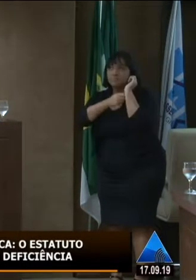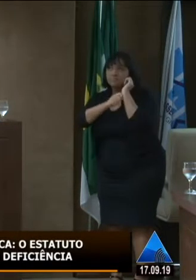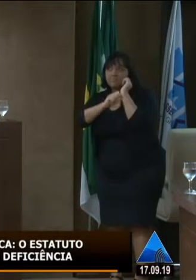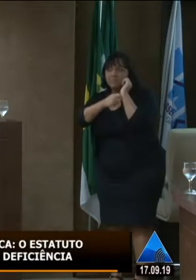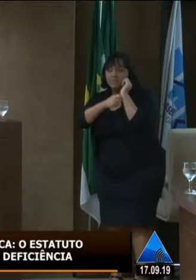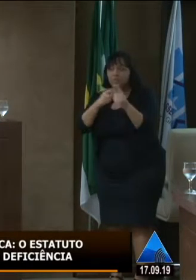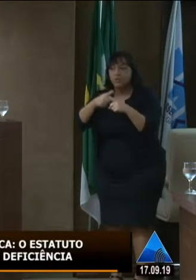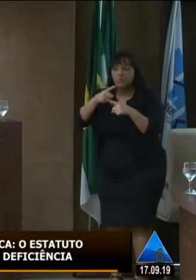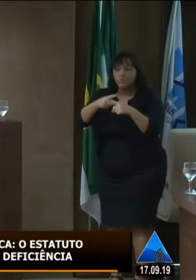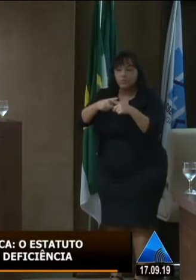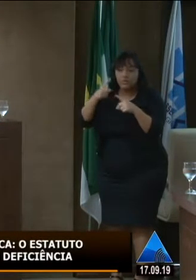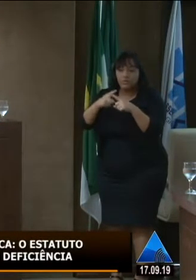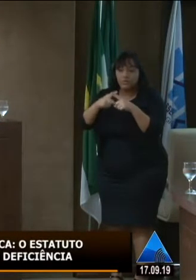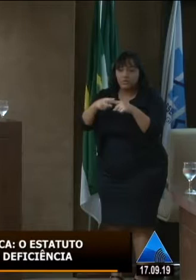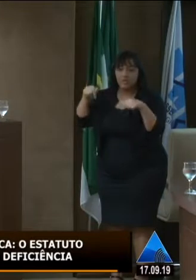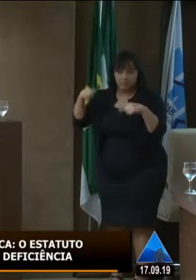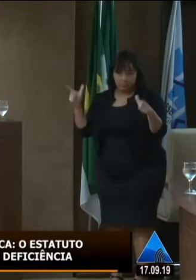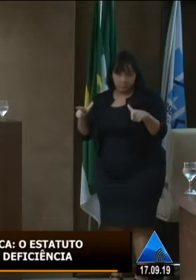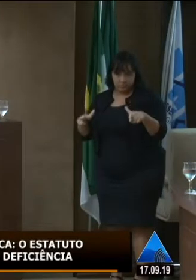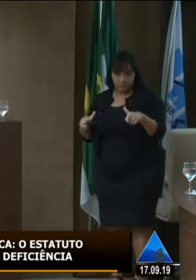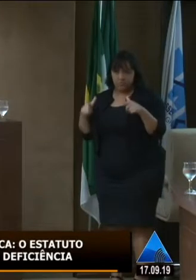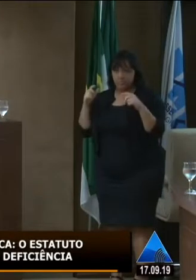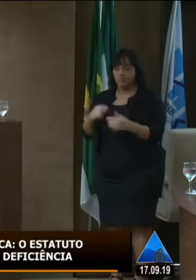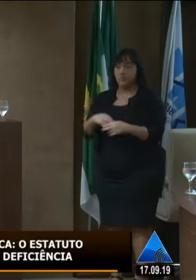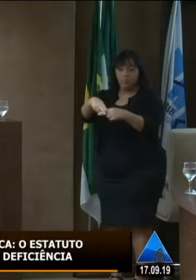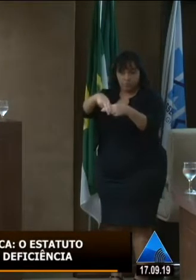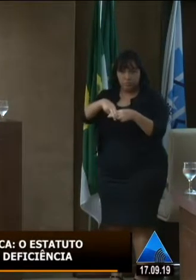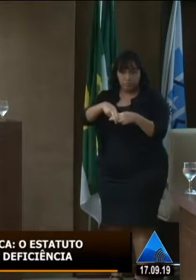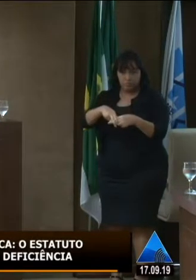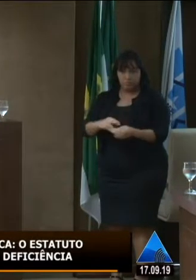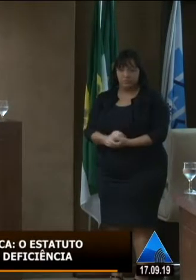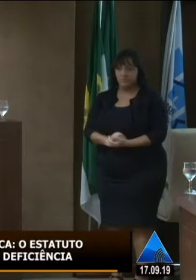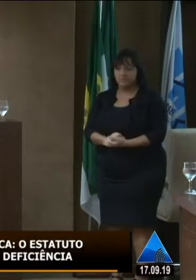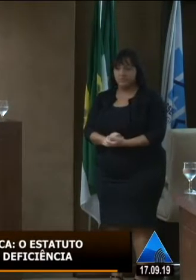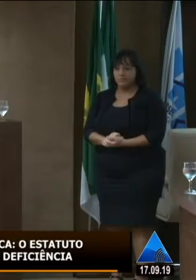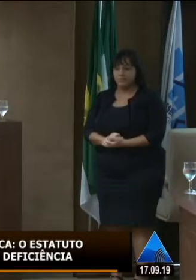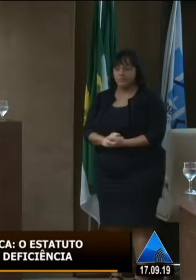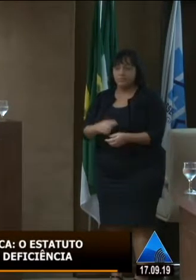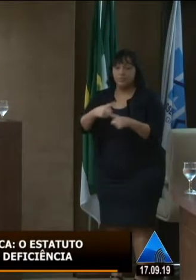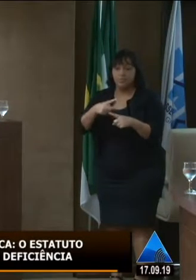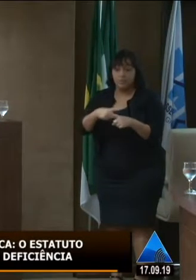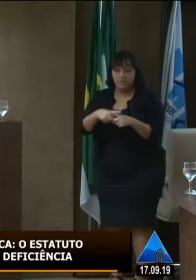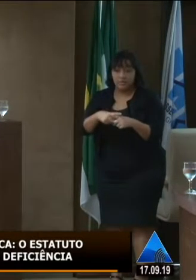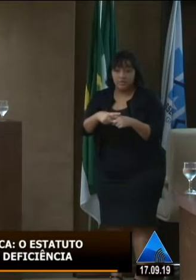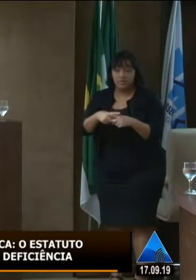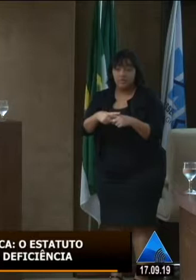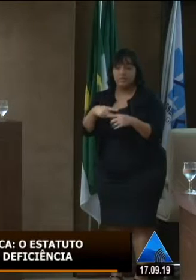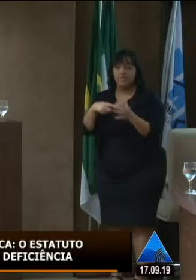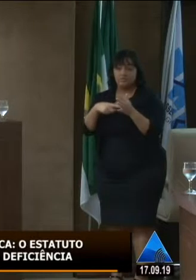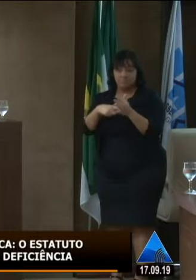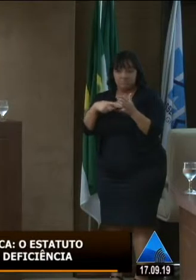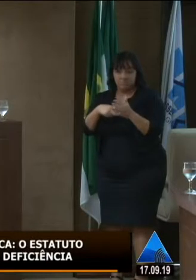porquê essa audiência e porquê ele tem o compromisso com a causa da pessoa com deficiência.